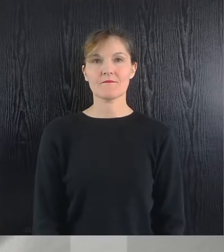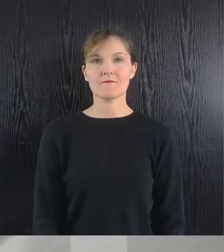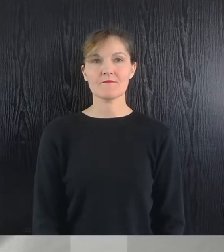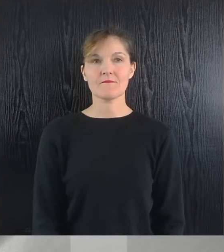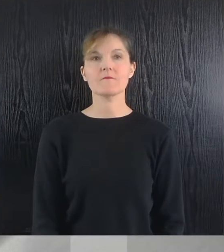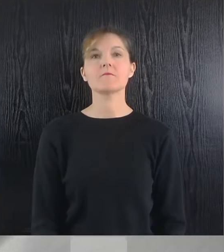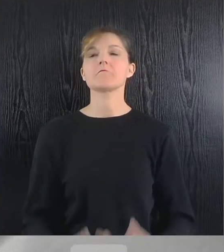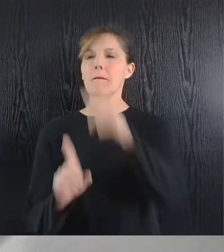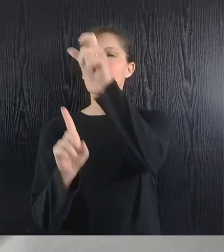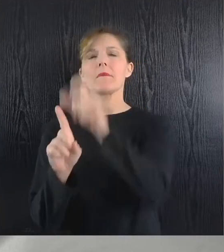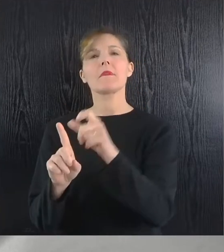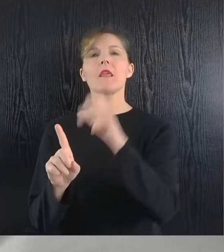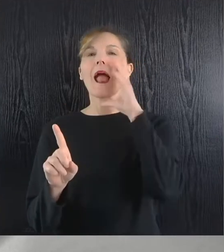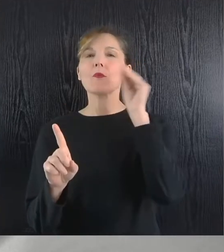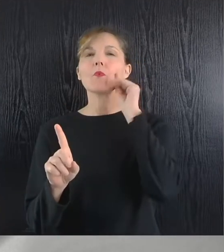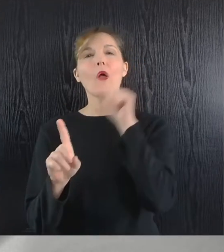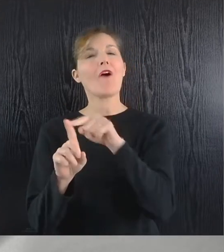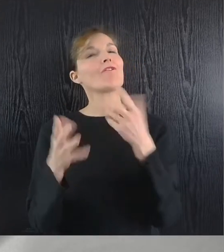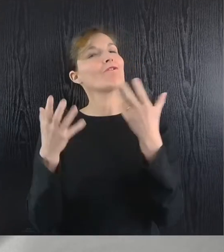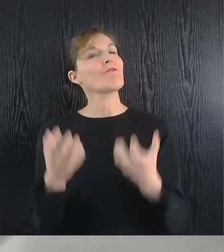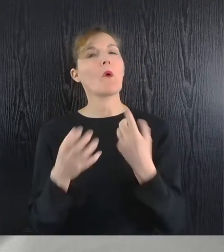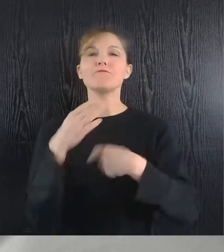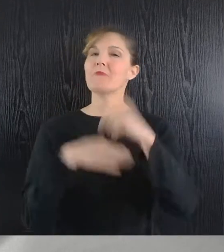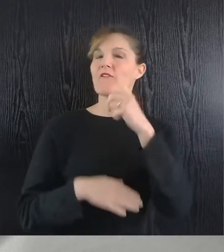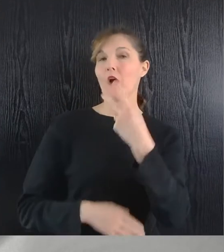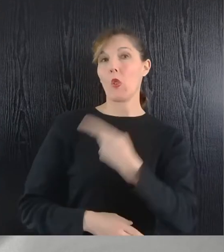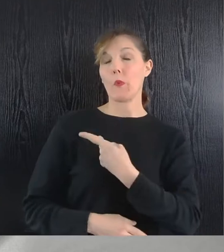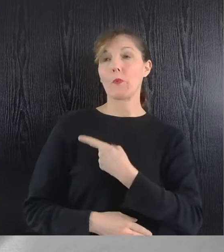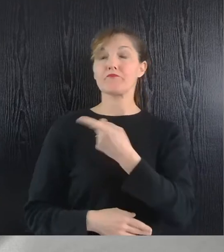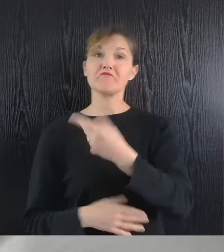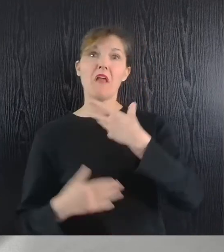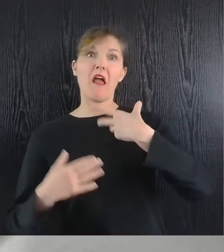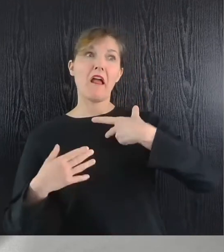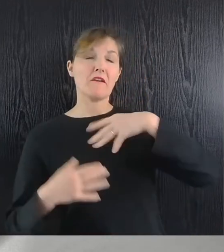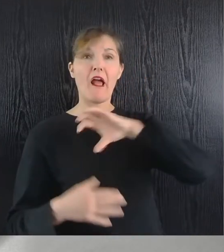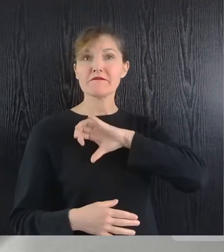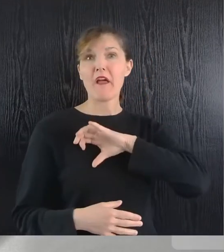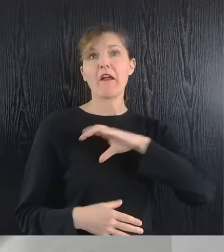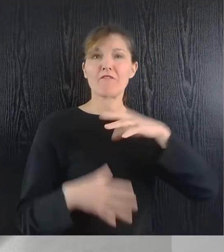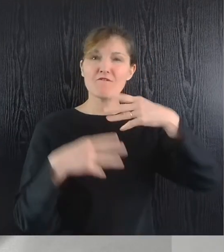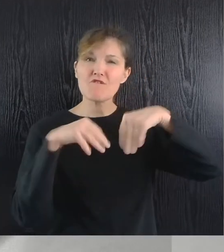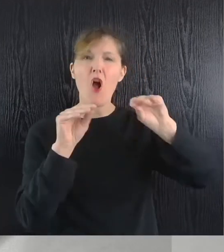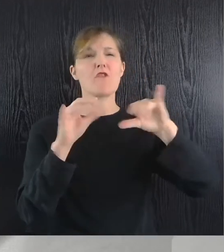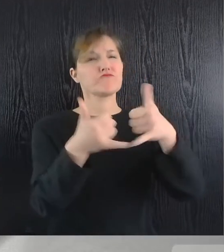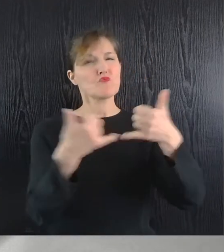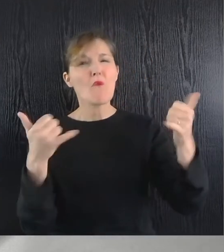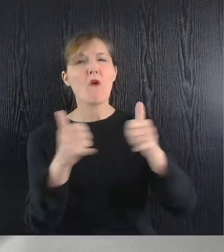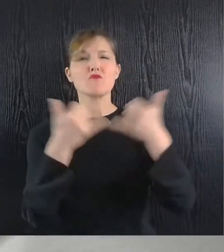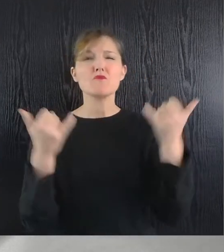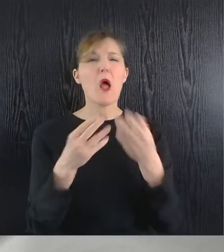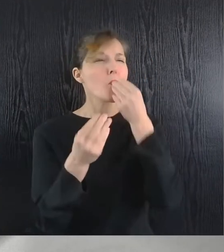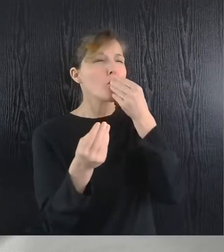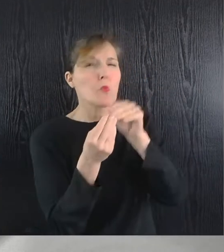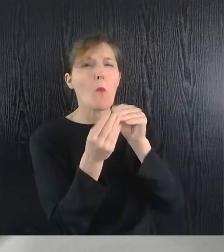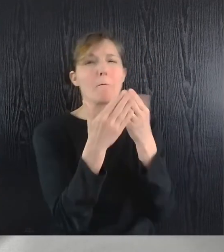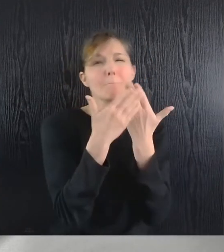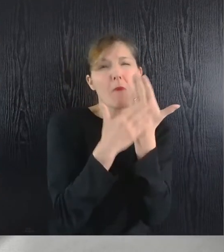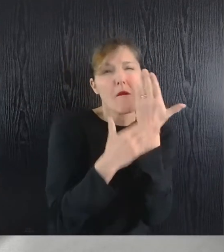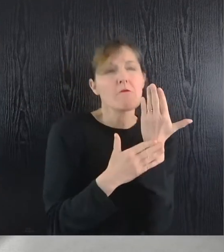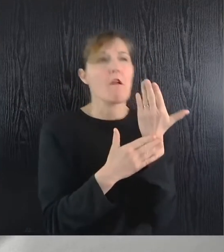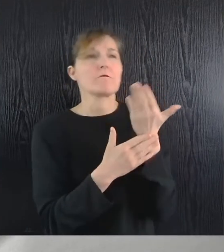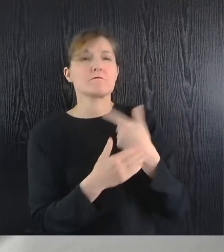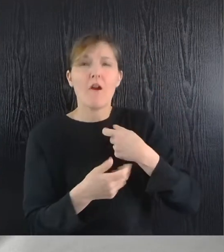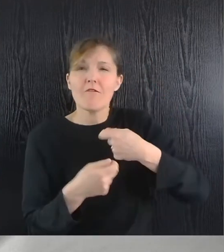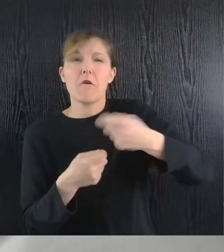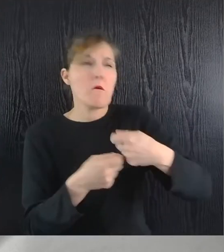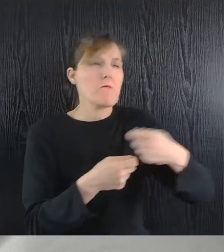Un étudiant qui voulait devenir médecin a essayé de vendre des magazines très tôt dans la journée afin de gagner